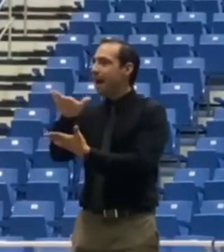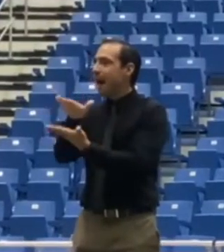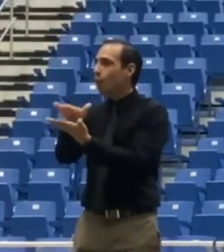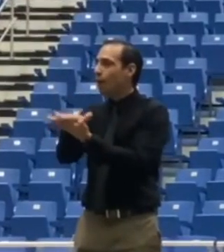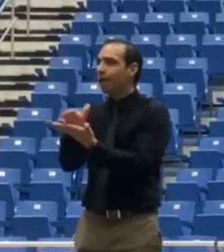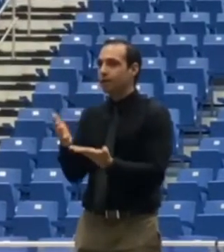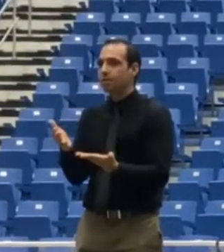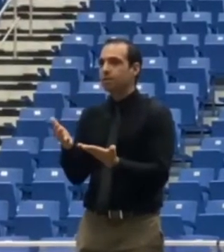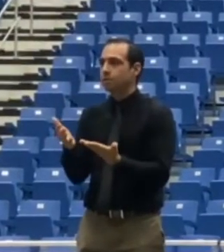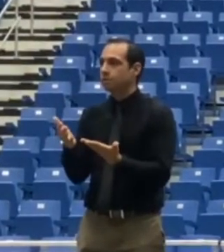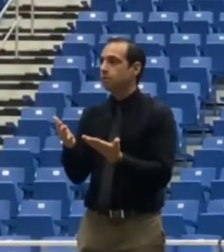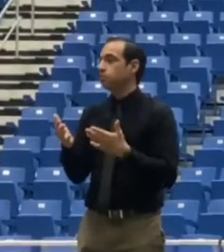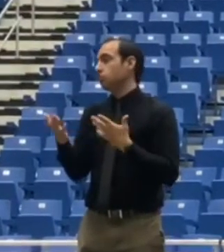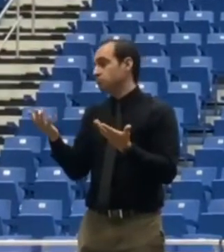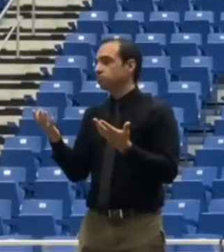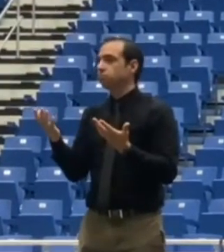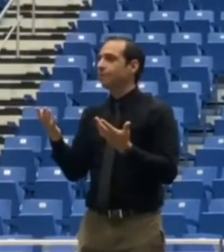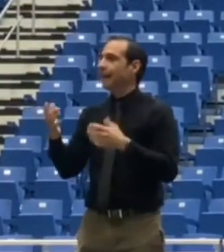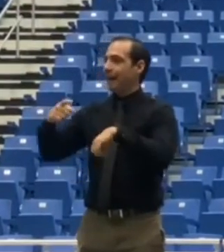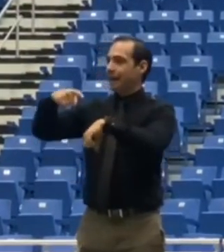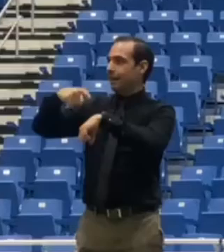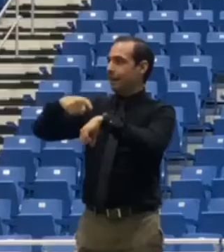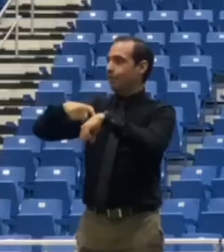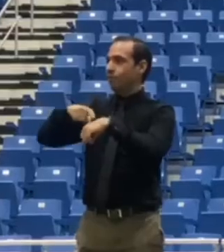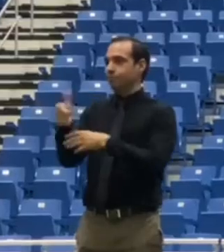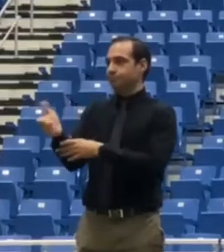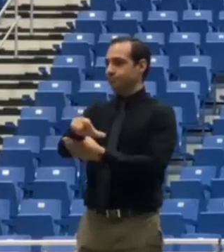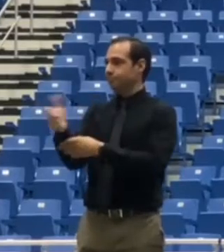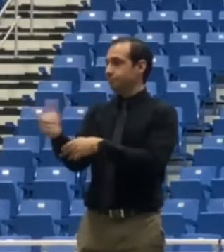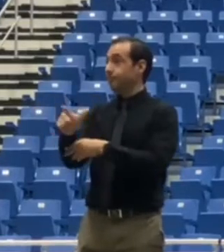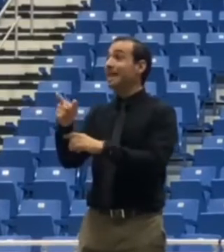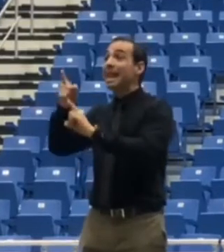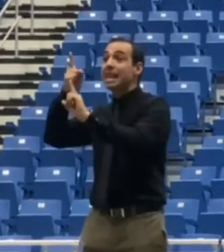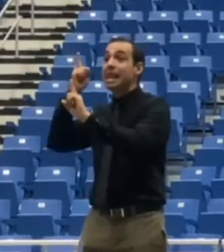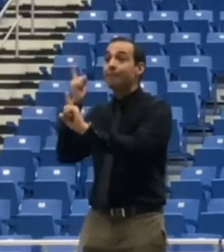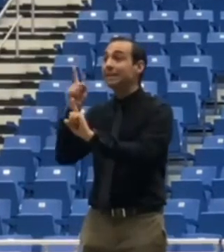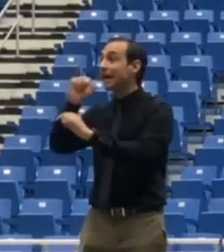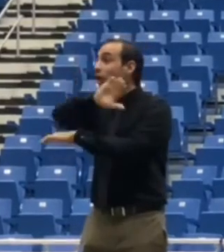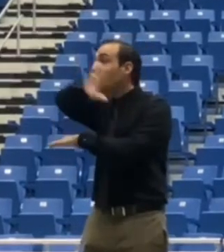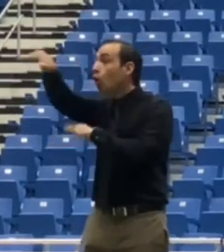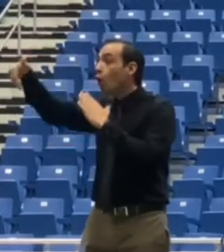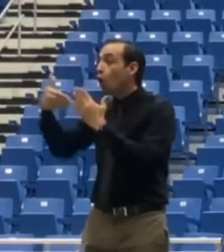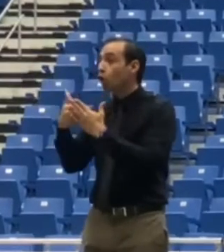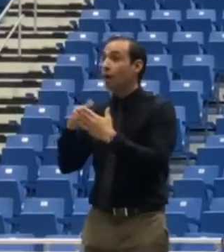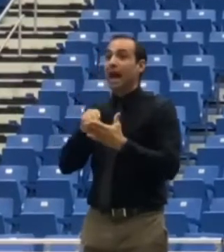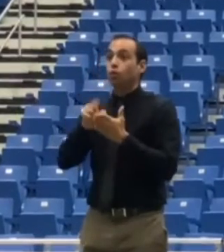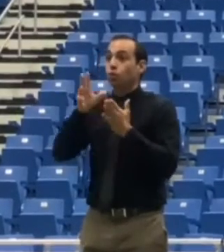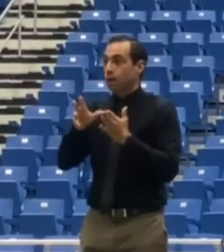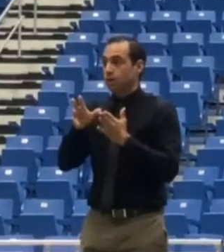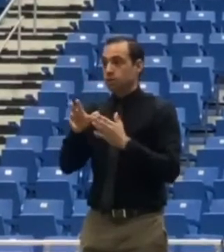variando el horario. Así que la meta es que todos los estudiantes, incluyendo los del sur,